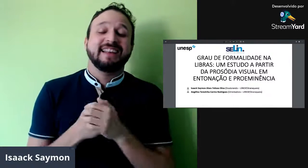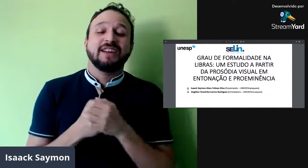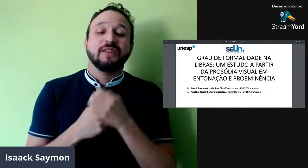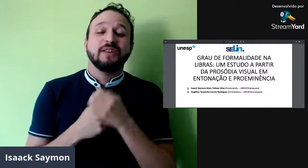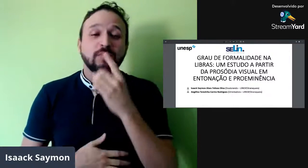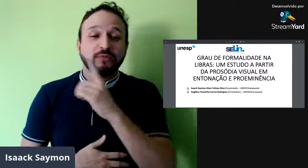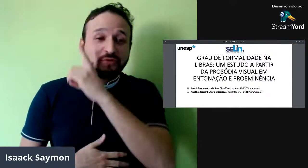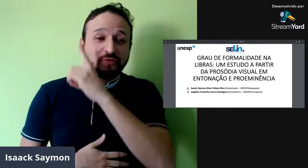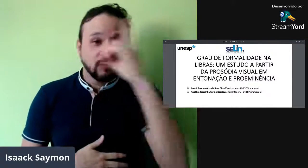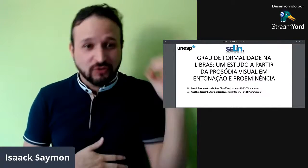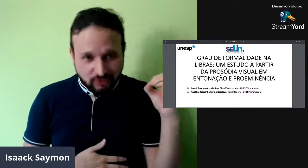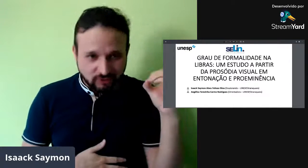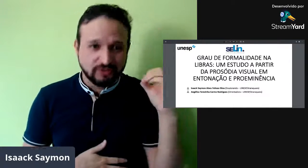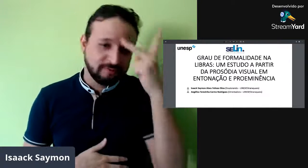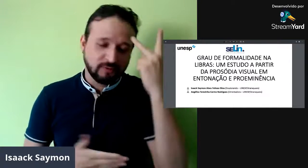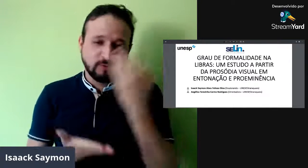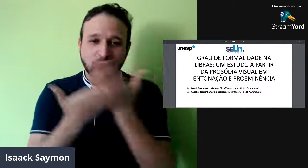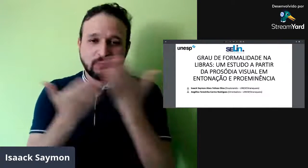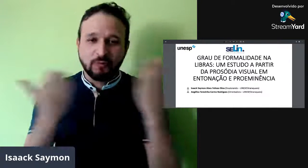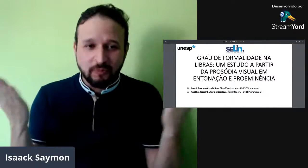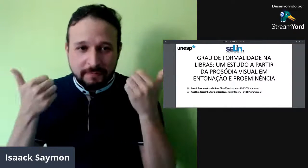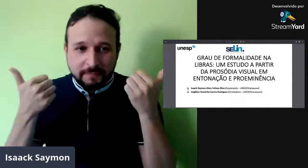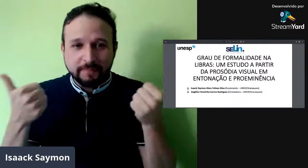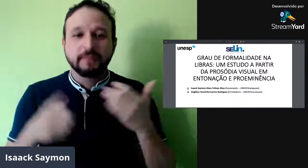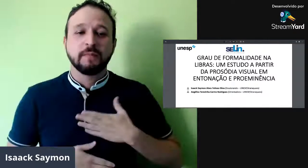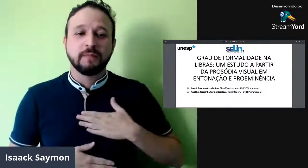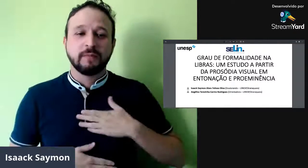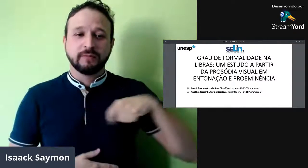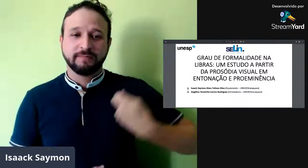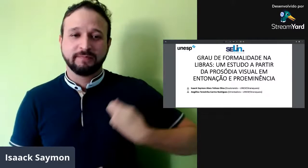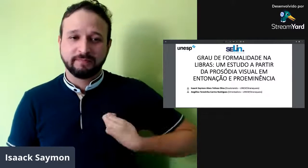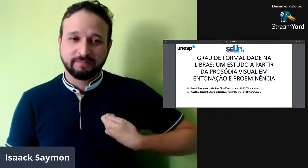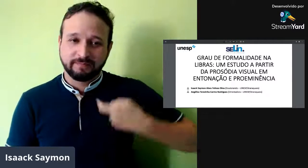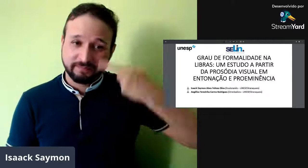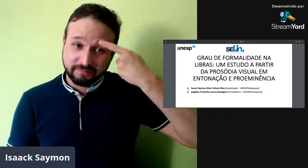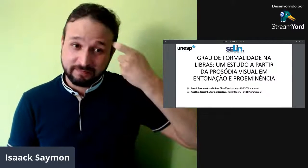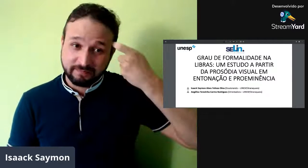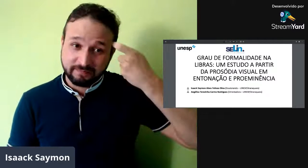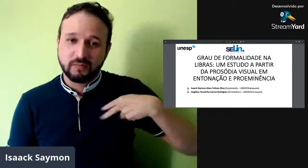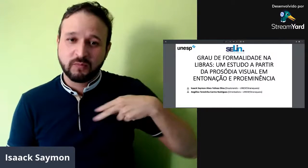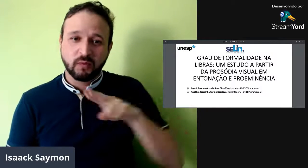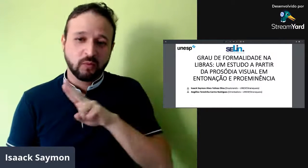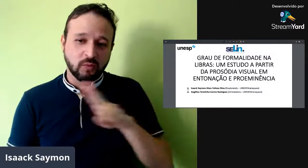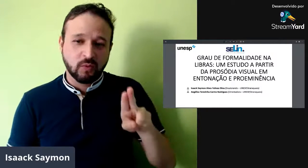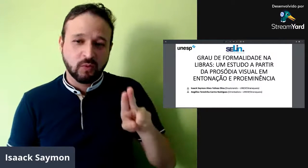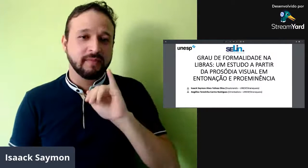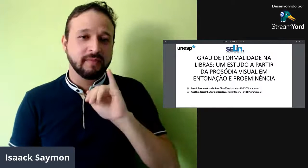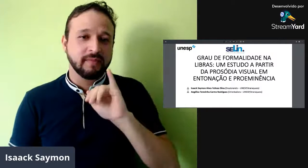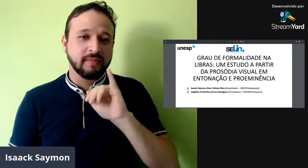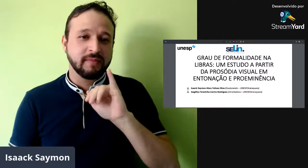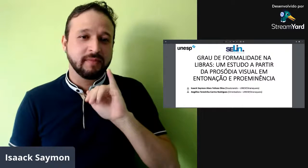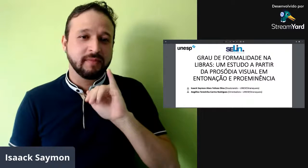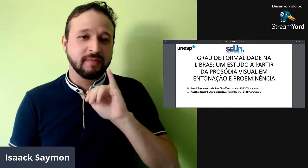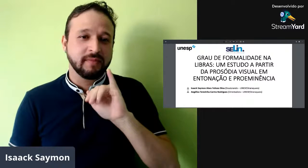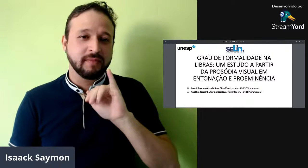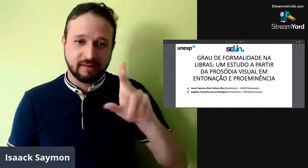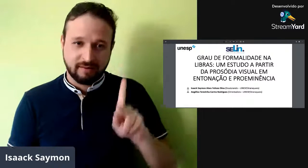Bom, vamos lá. Bom dia a todos os presentes, o meu sinal é esse, o meu nome é